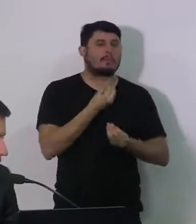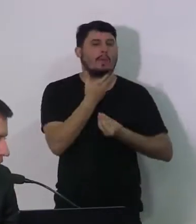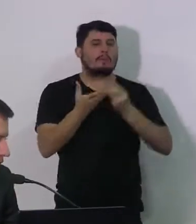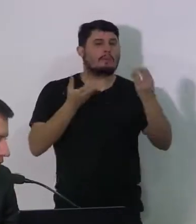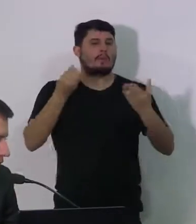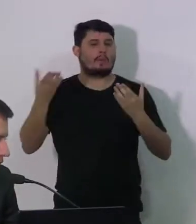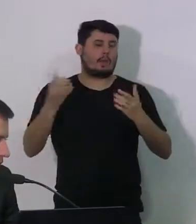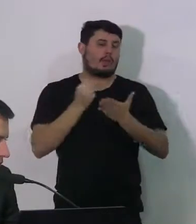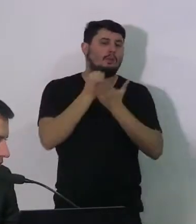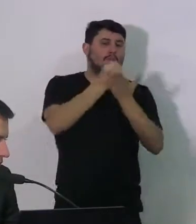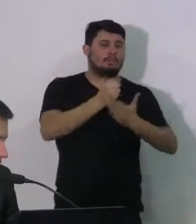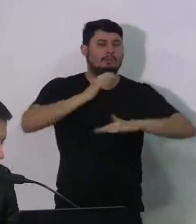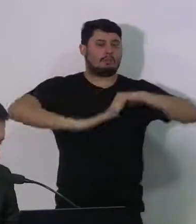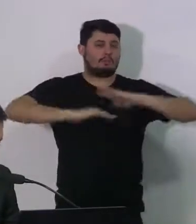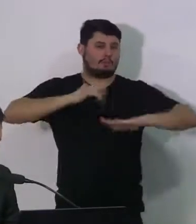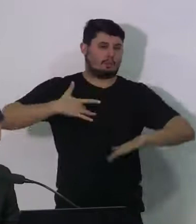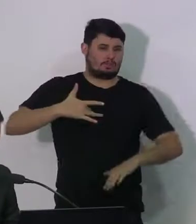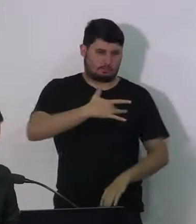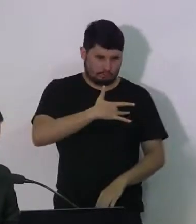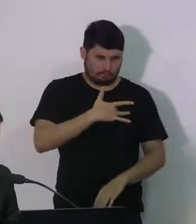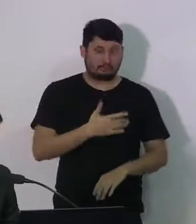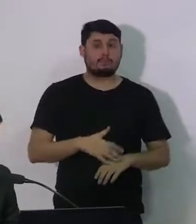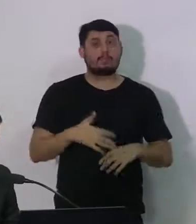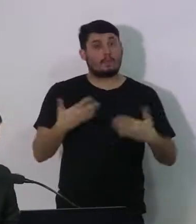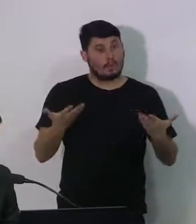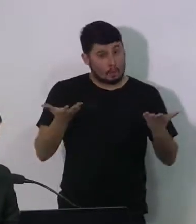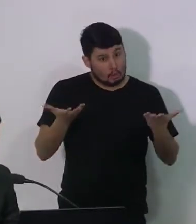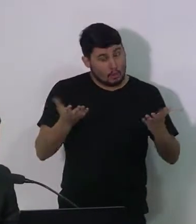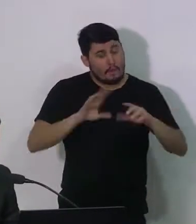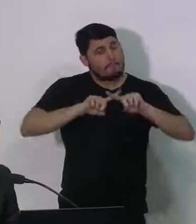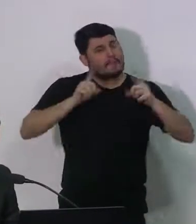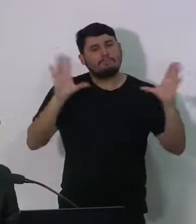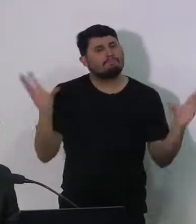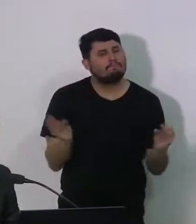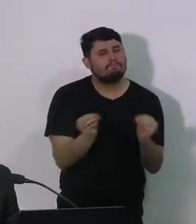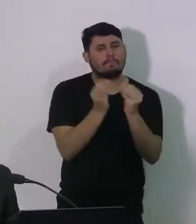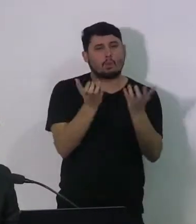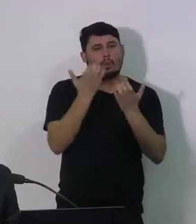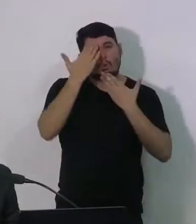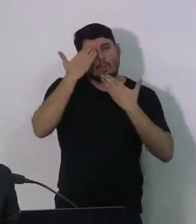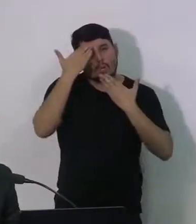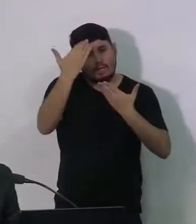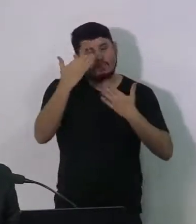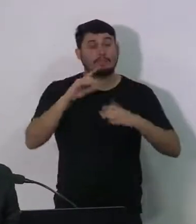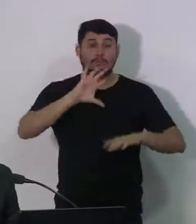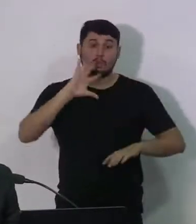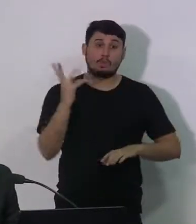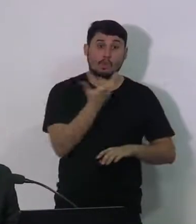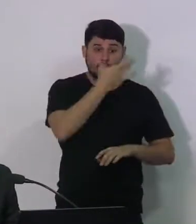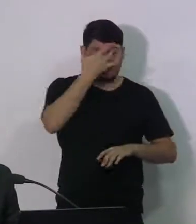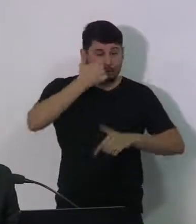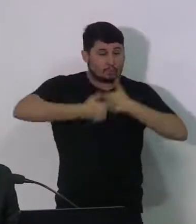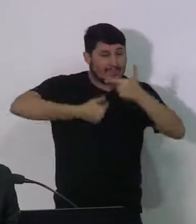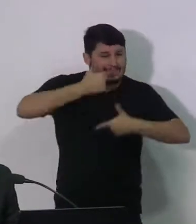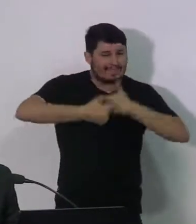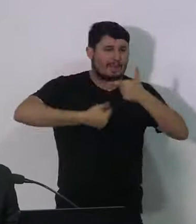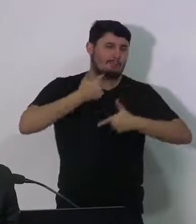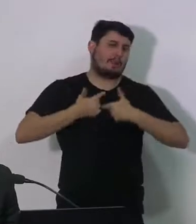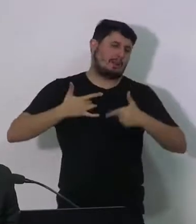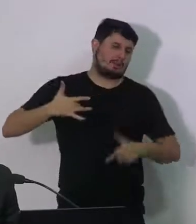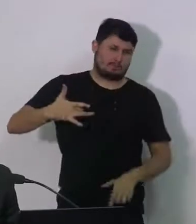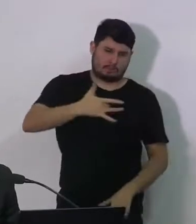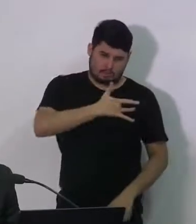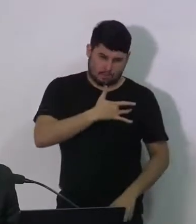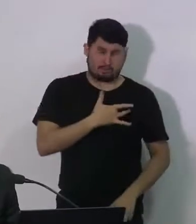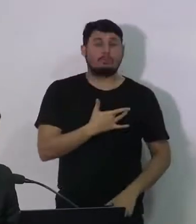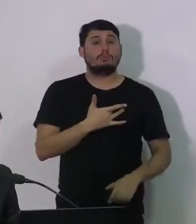Francisco, passar a palavra para você, mas agradecer a todos os trabalhadores que estão na linha de frente, que fazem parte da Prefeitura de